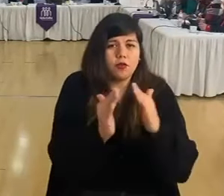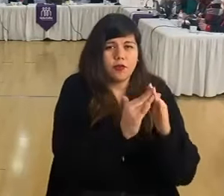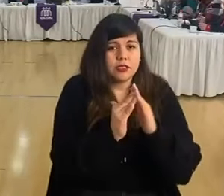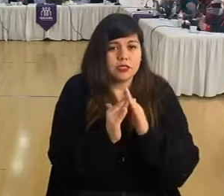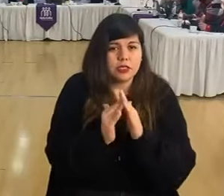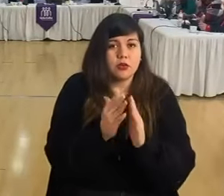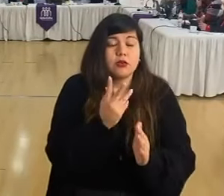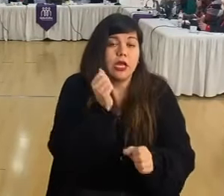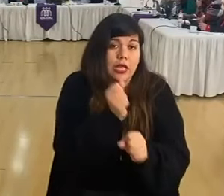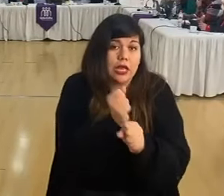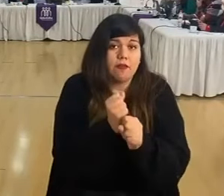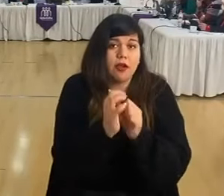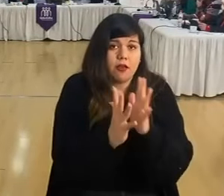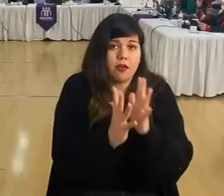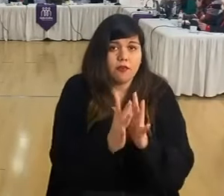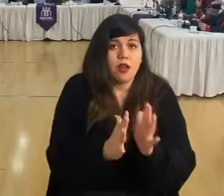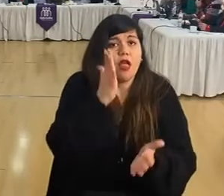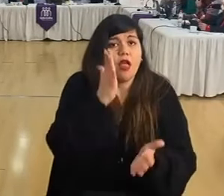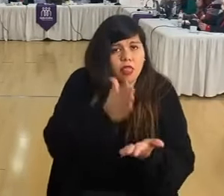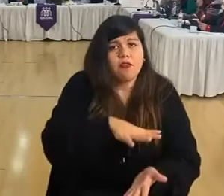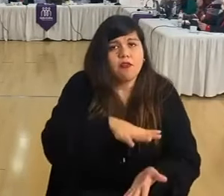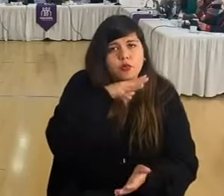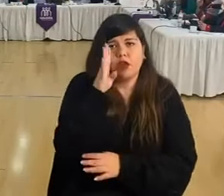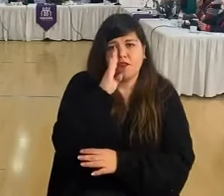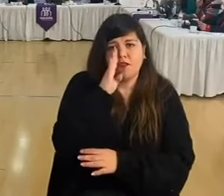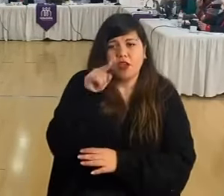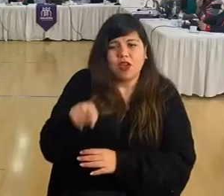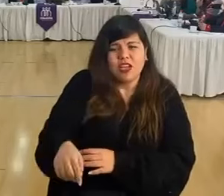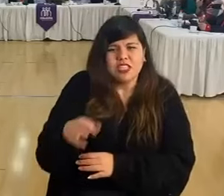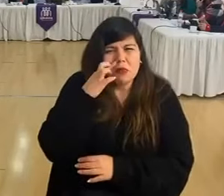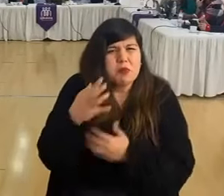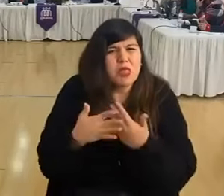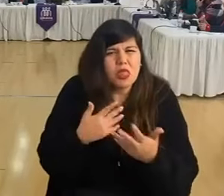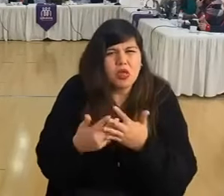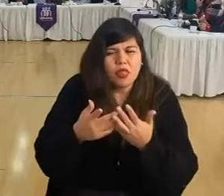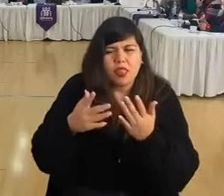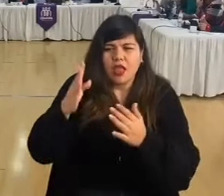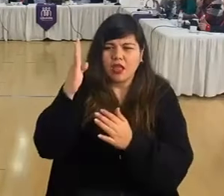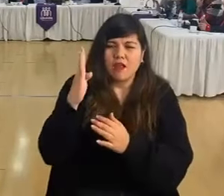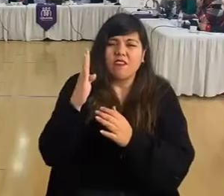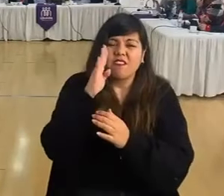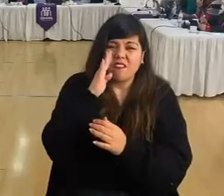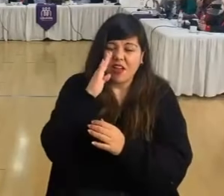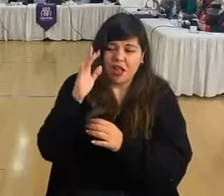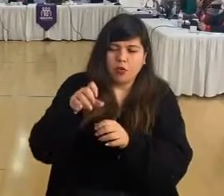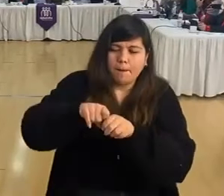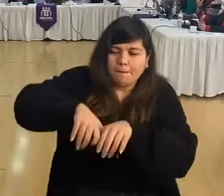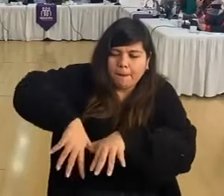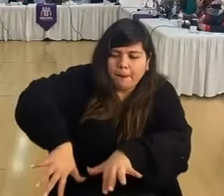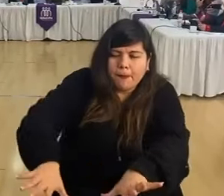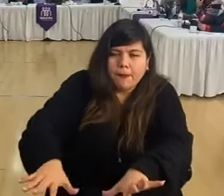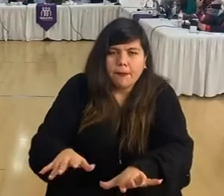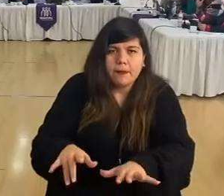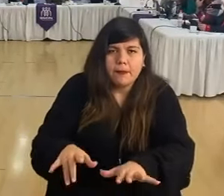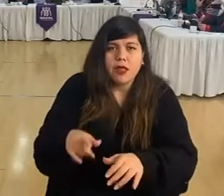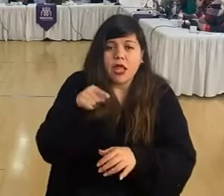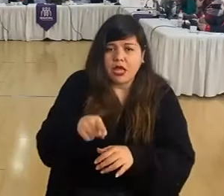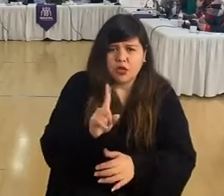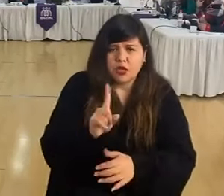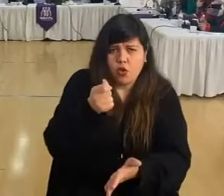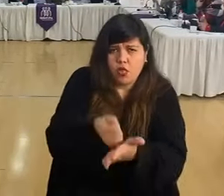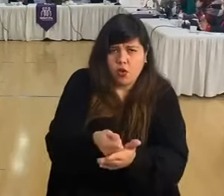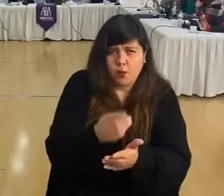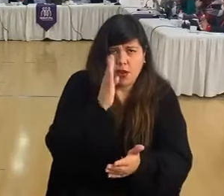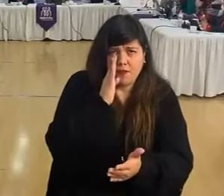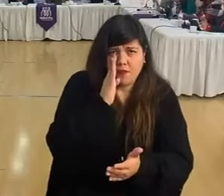de las ferias tienen que usar baños y luego esta orina se sale por el piso. Y ellos no pueden solucionarlo. Esto no va a bastar con comprar baños,